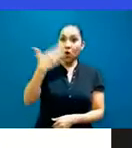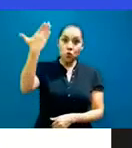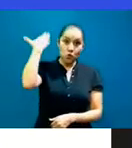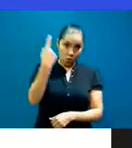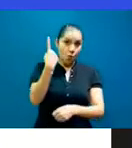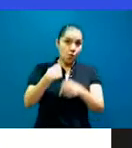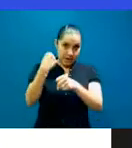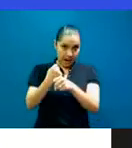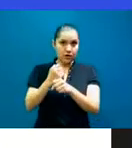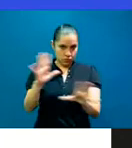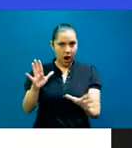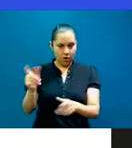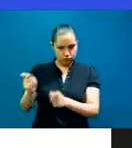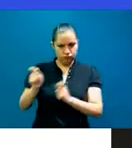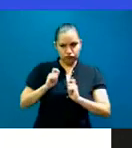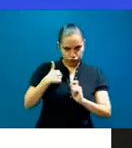la voy a ceder.